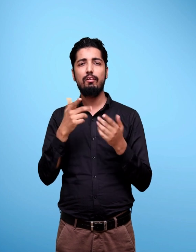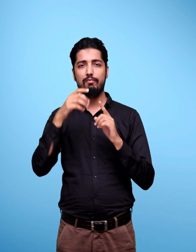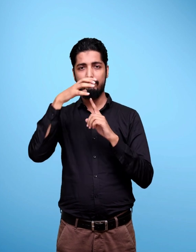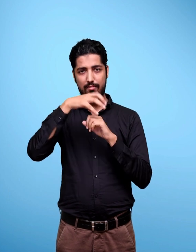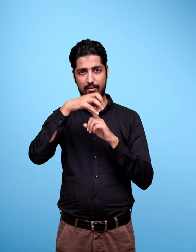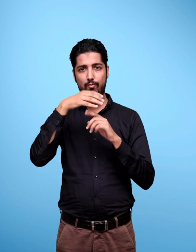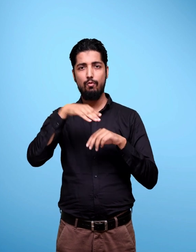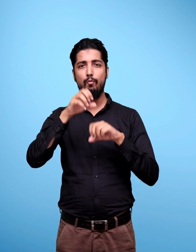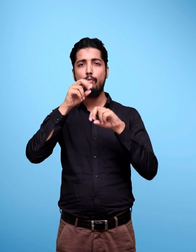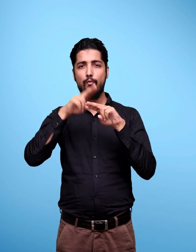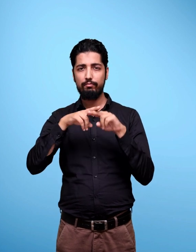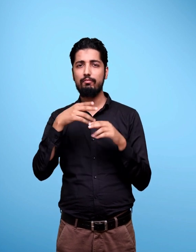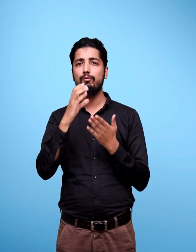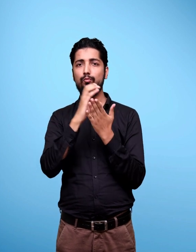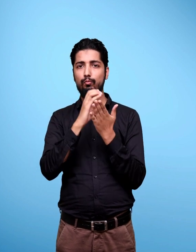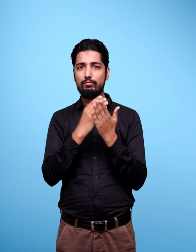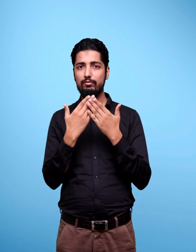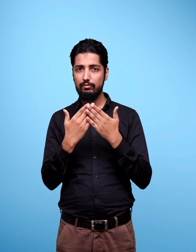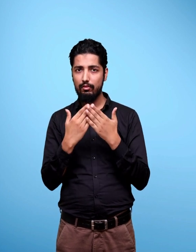NCERT New Delhi